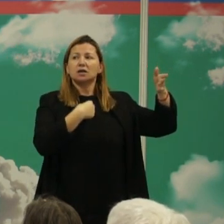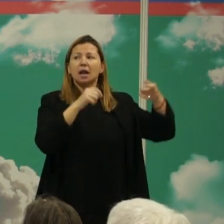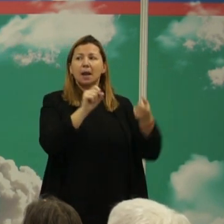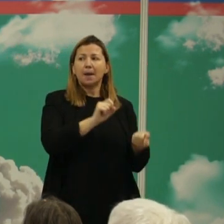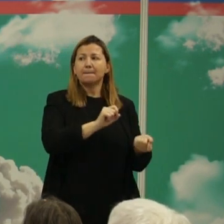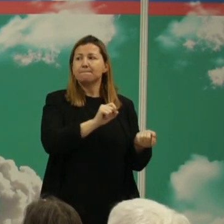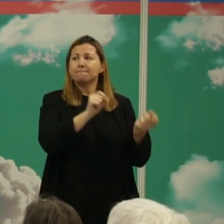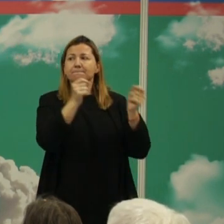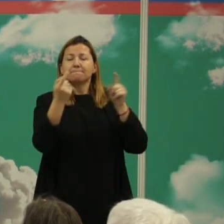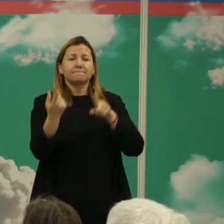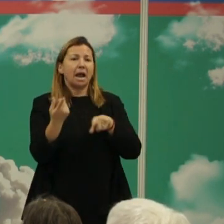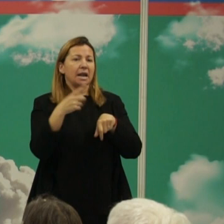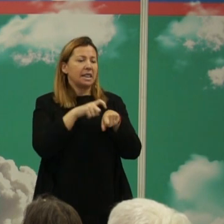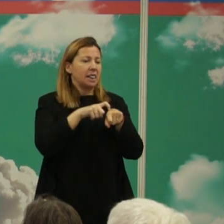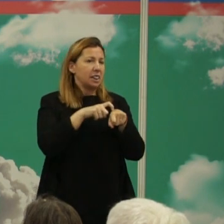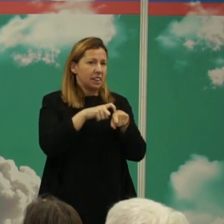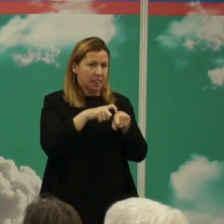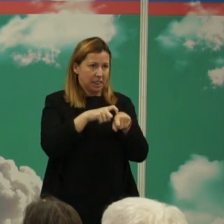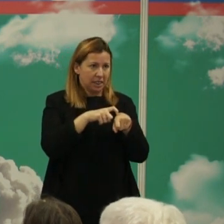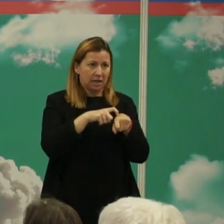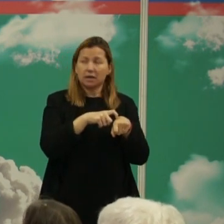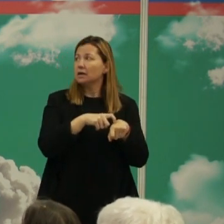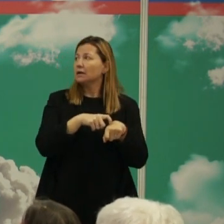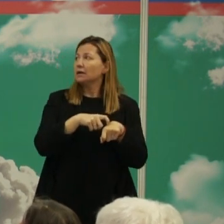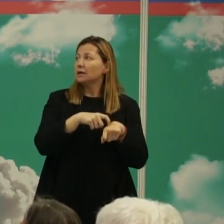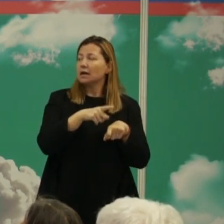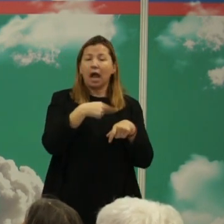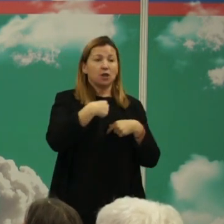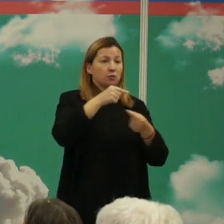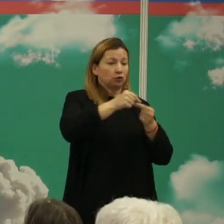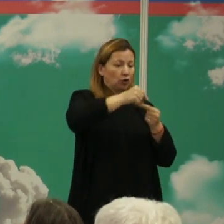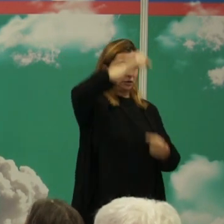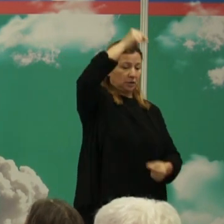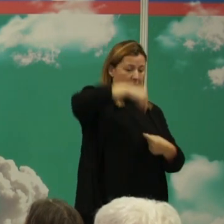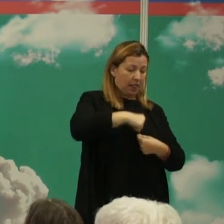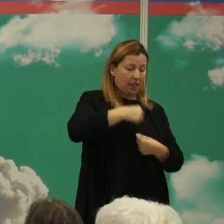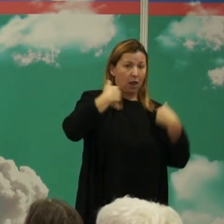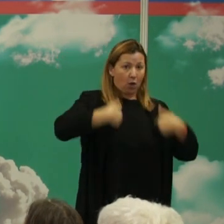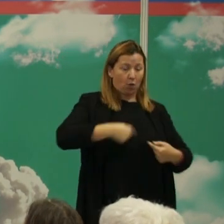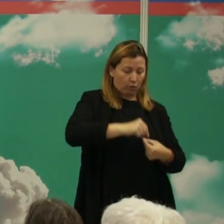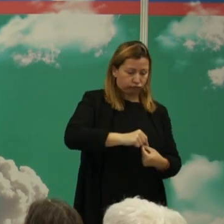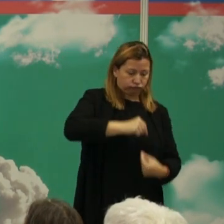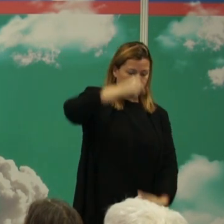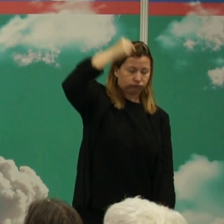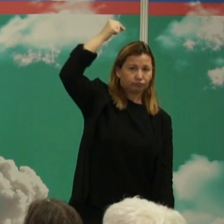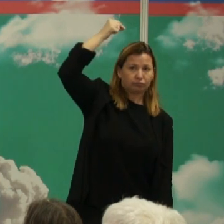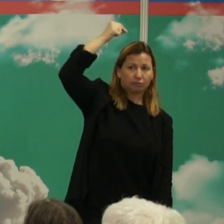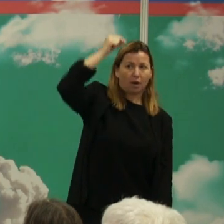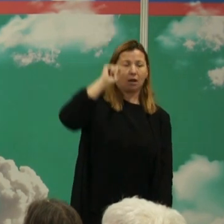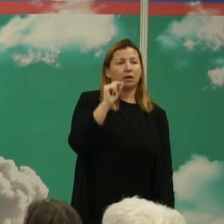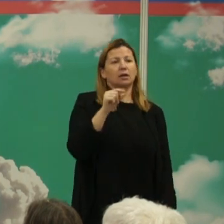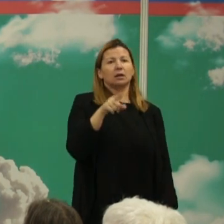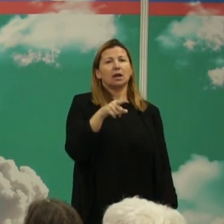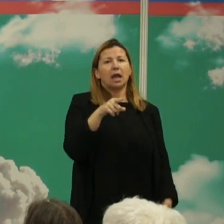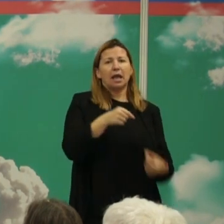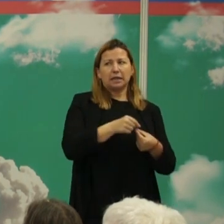en cualquier rasgo en cualquier cosa aquí he puesto el tamaño del cuerpo y he puesto pues obviamente a ojo pues cómo es